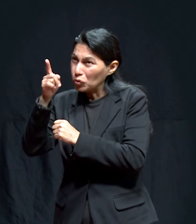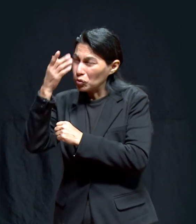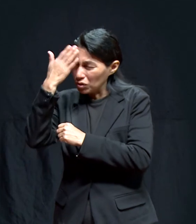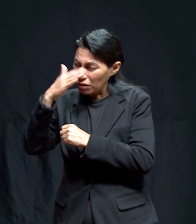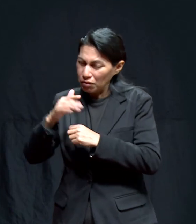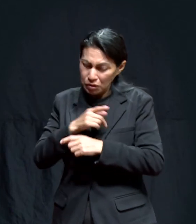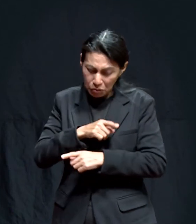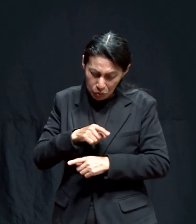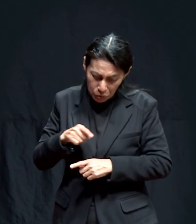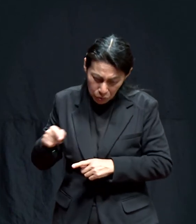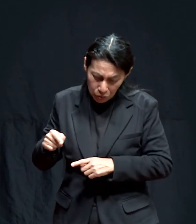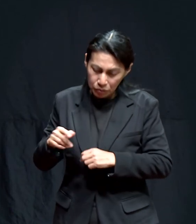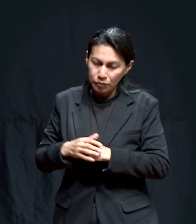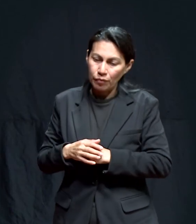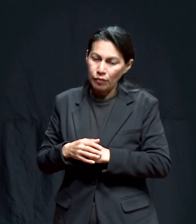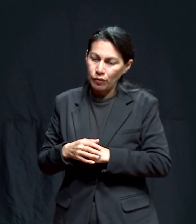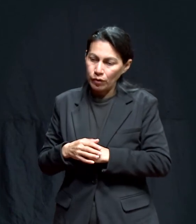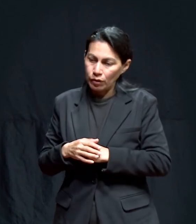pues